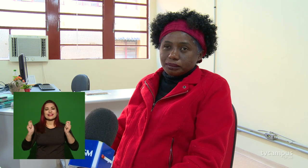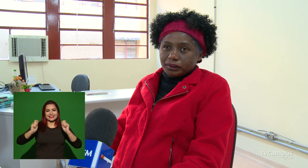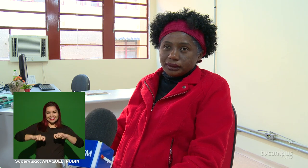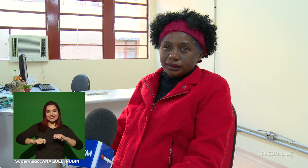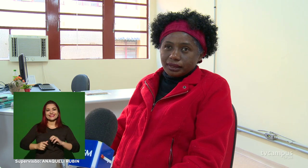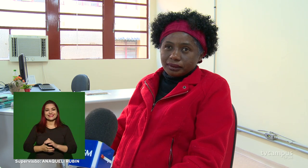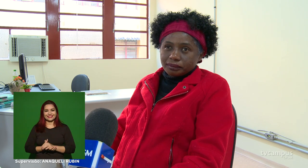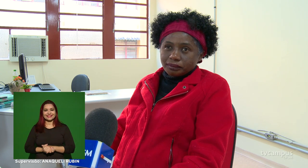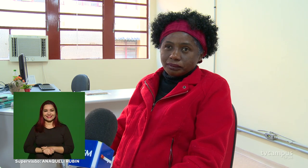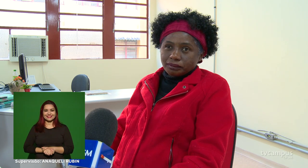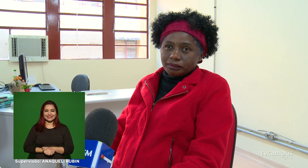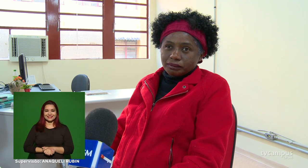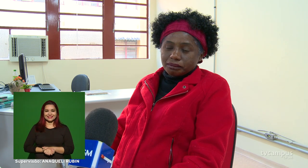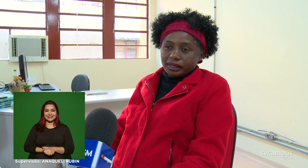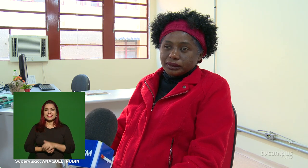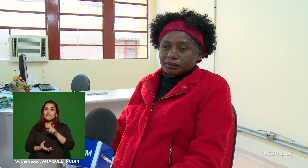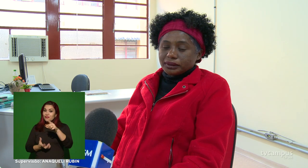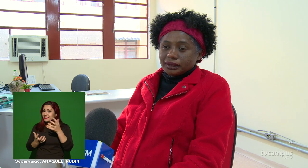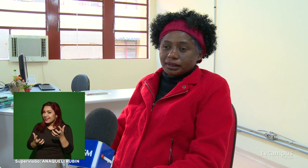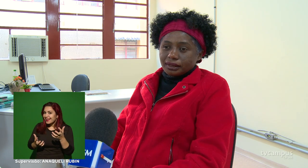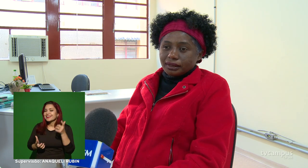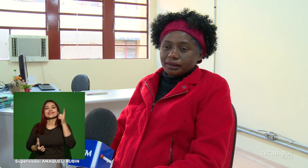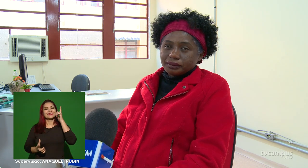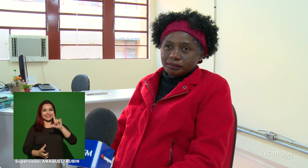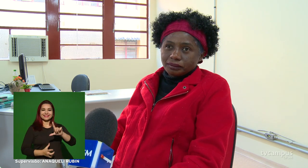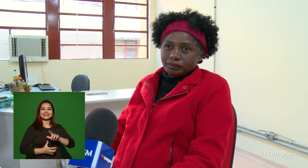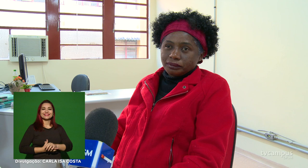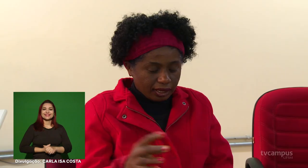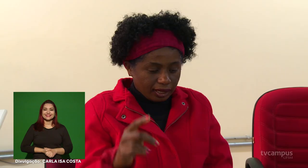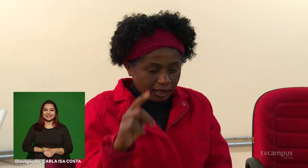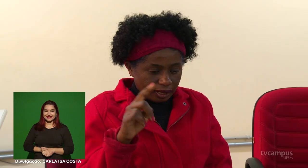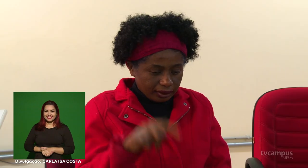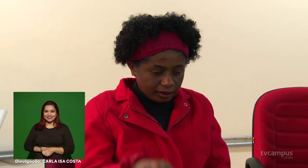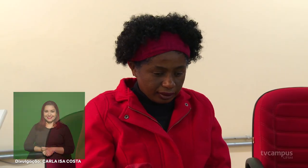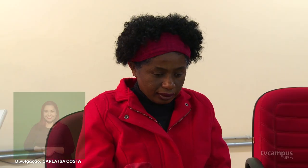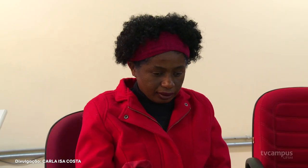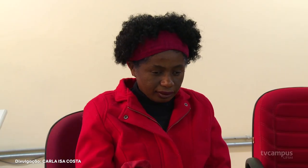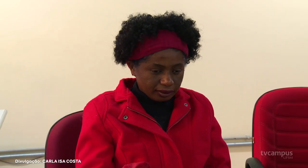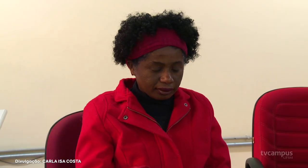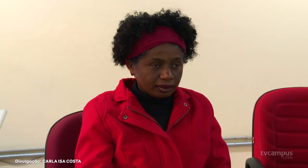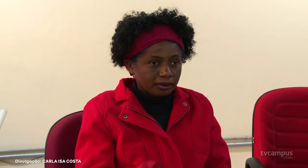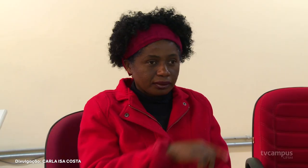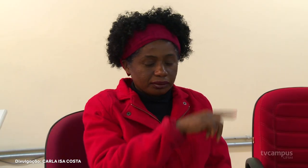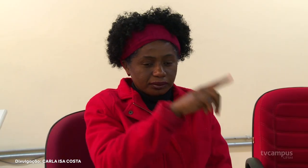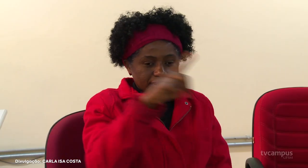pode ser. Basta você querer. Obrigado. Obrigado. Obrigado.